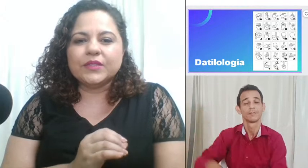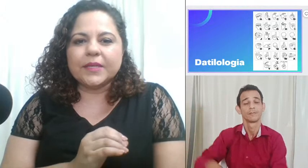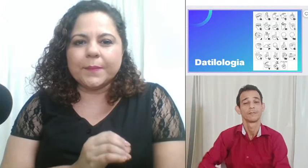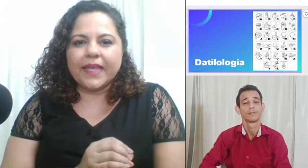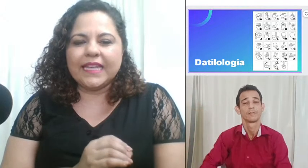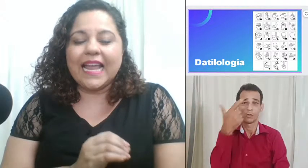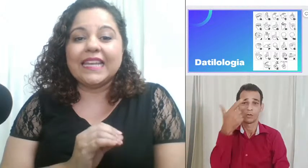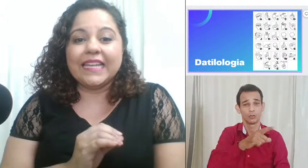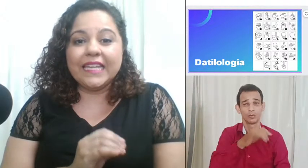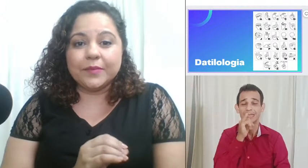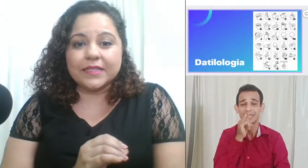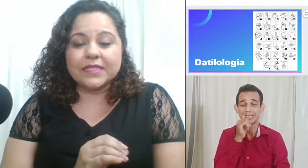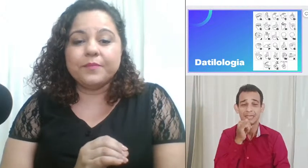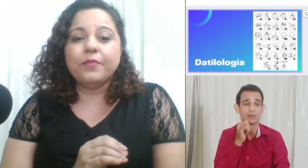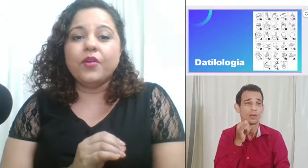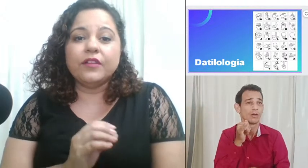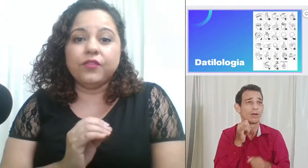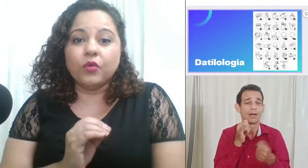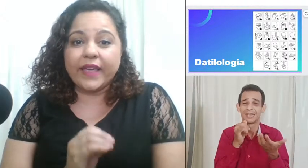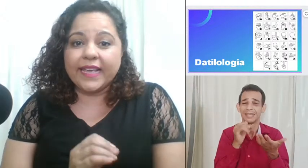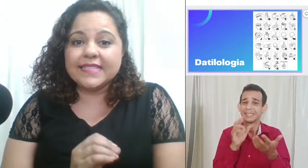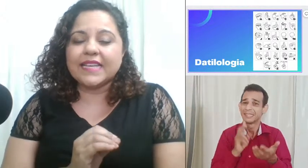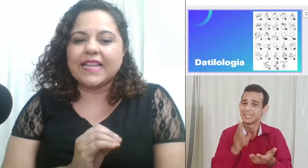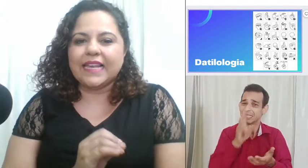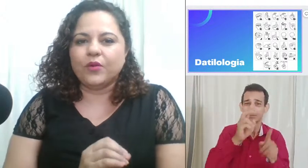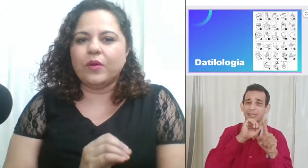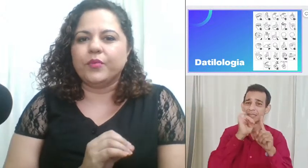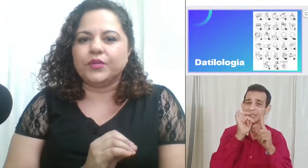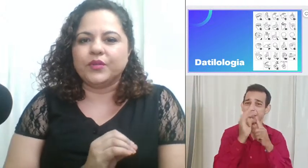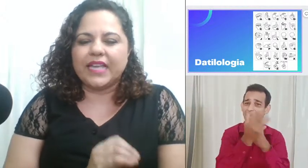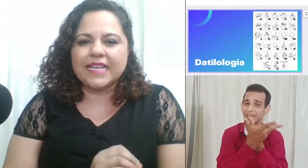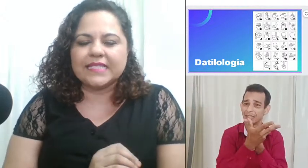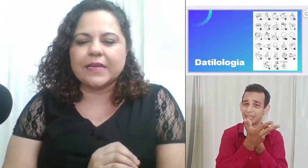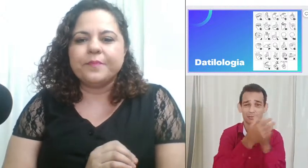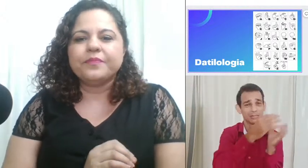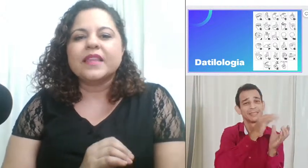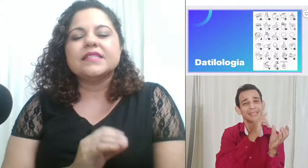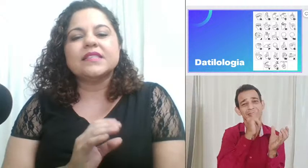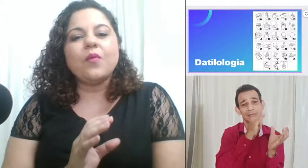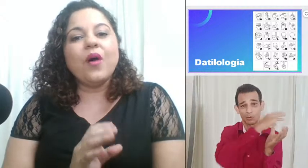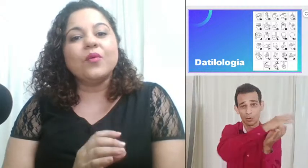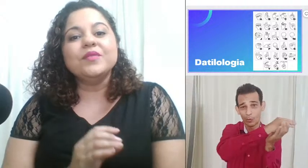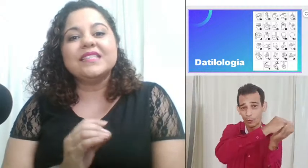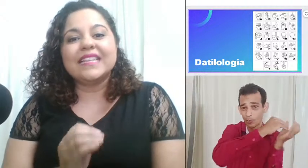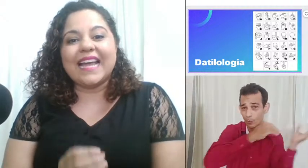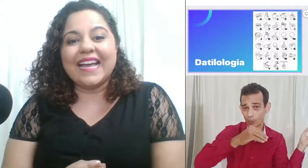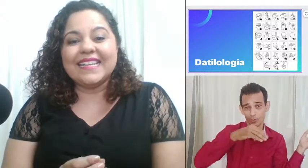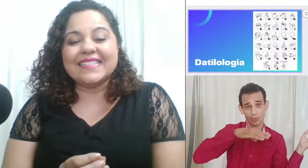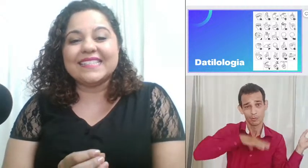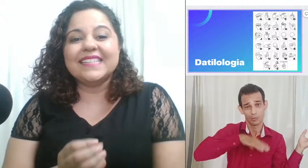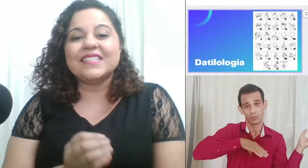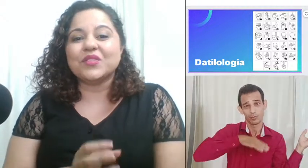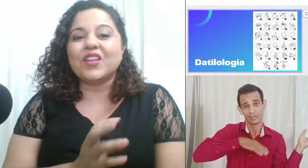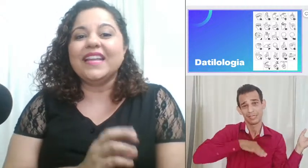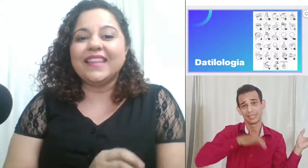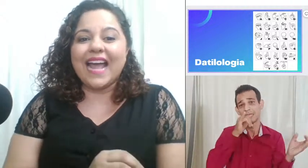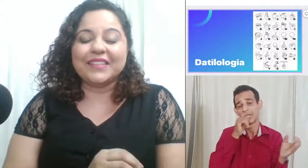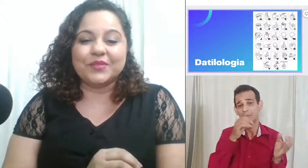também na Libras, por influência da língua portuguesa, são alguns sinais que são soletrados.